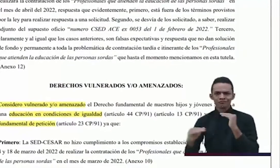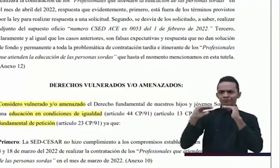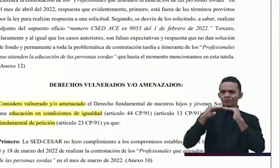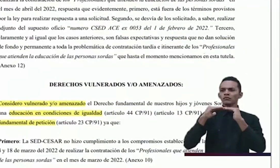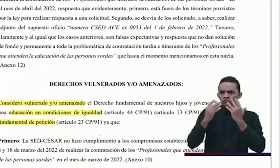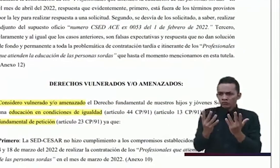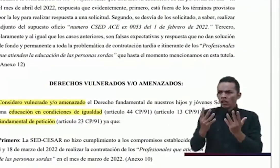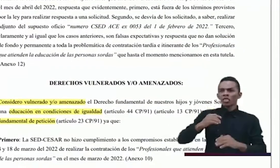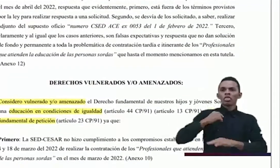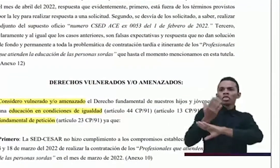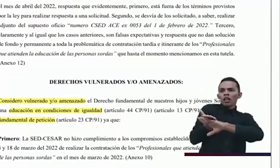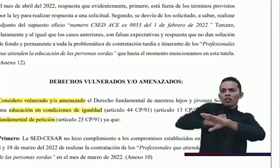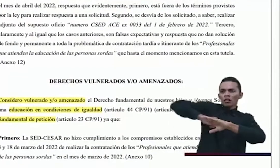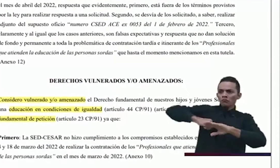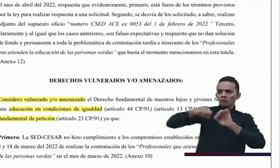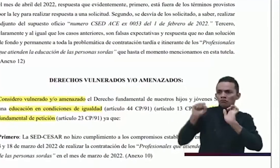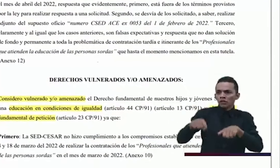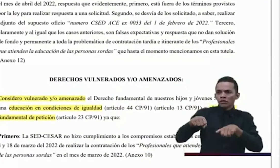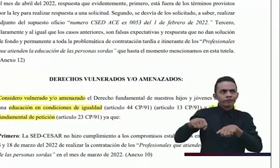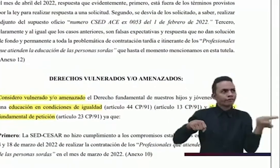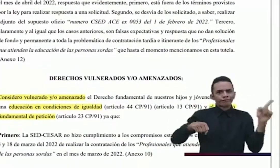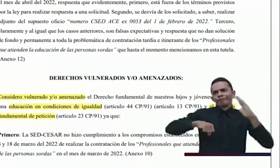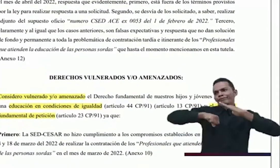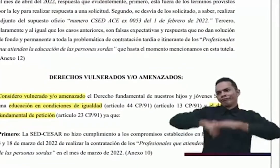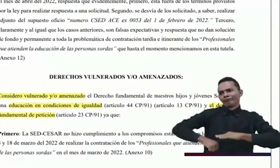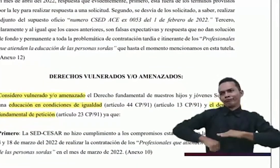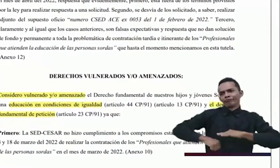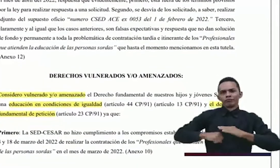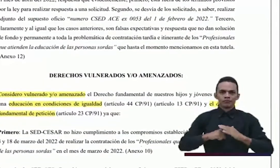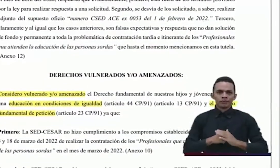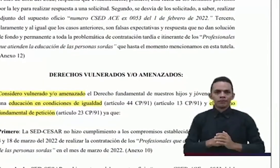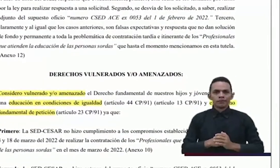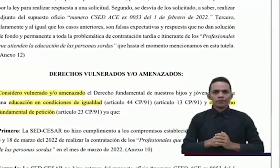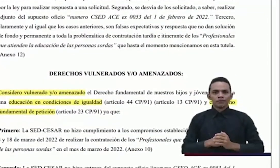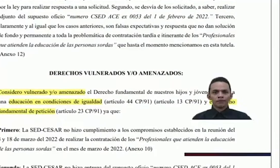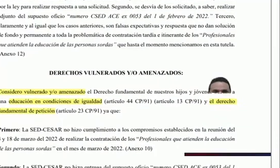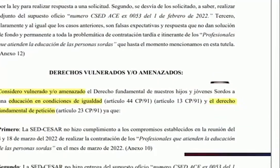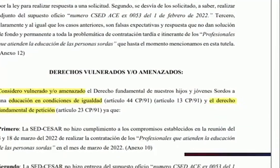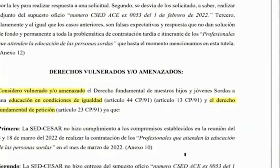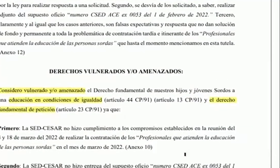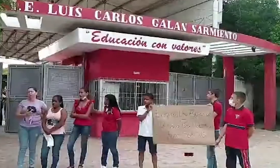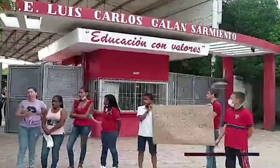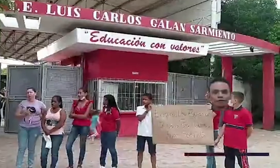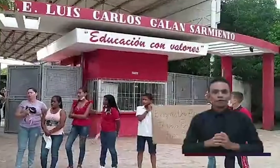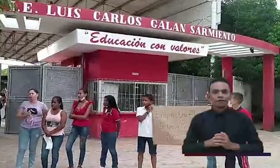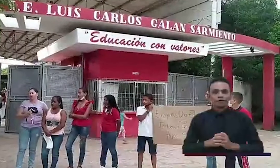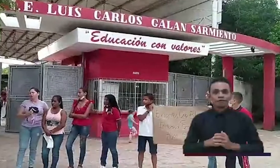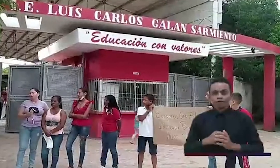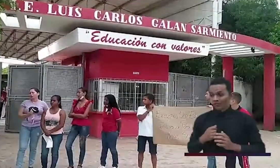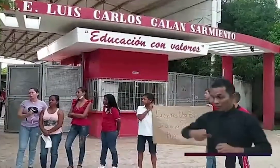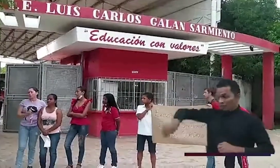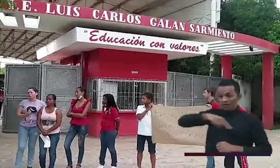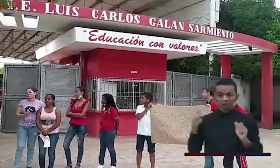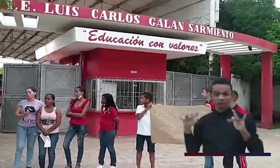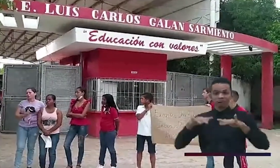a una educación en condiciones de igualdad, así como su derecho fundamental de petición. Esta protesta la estamos haciendo